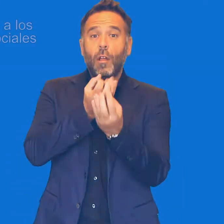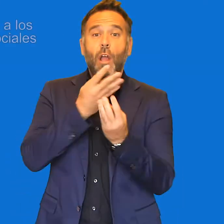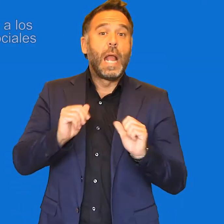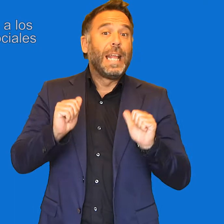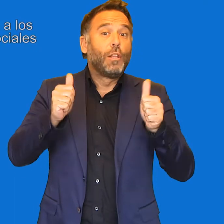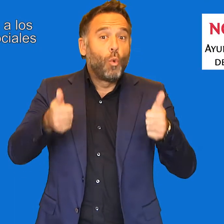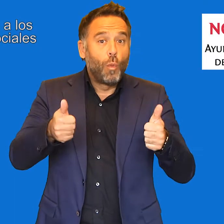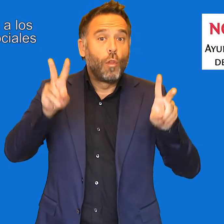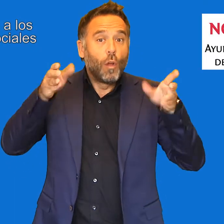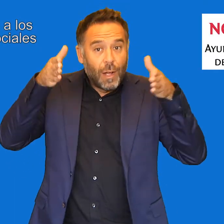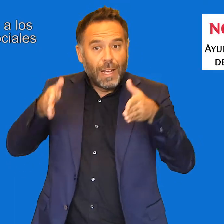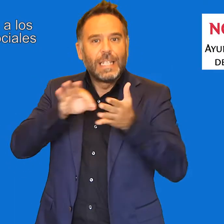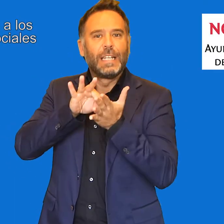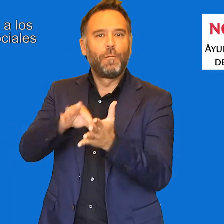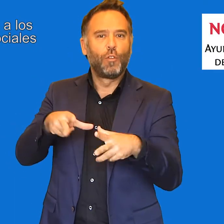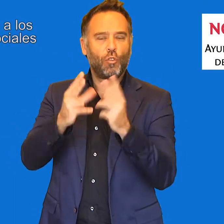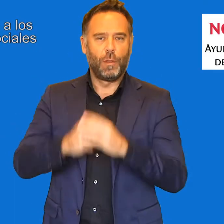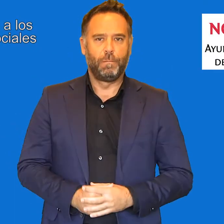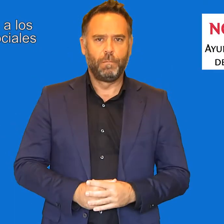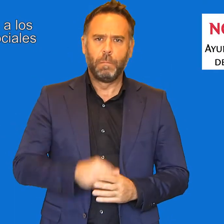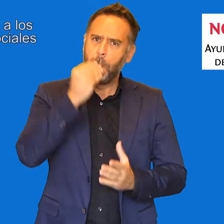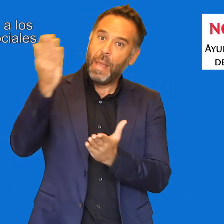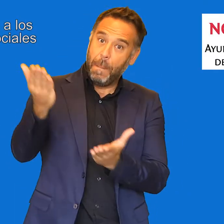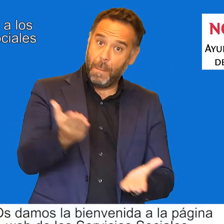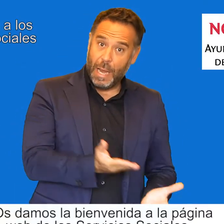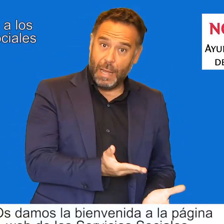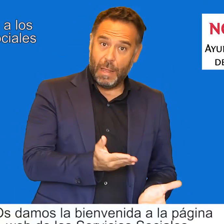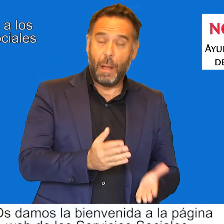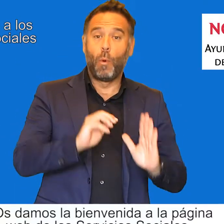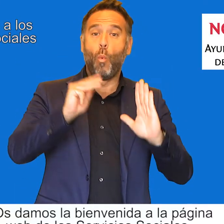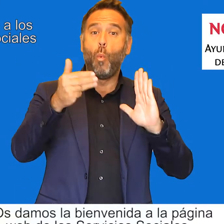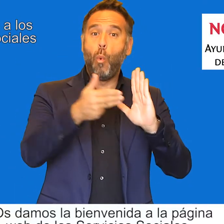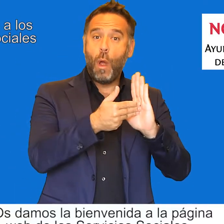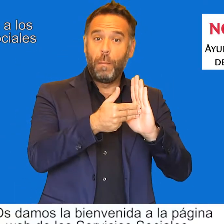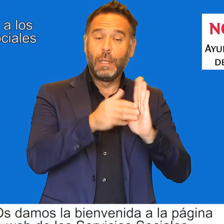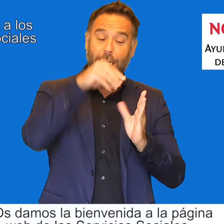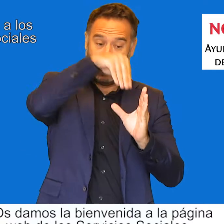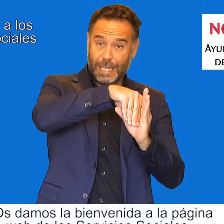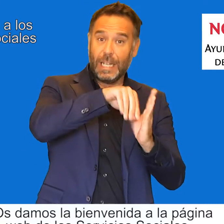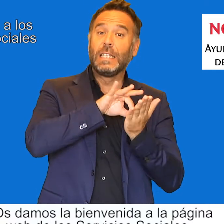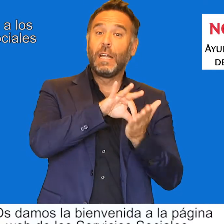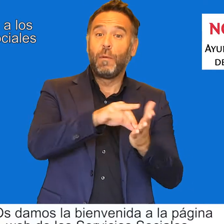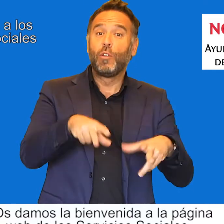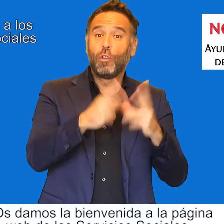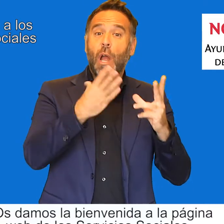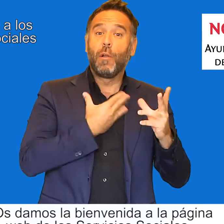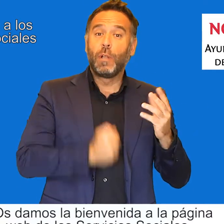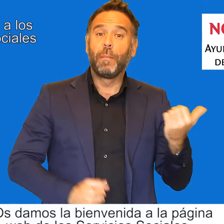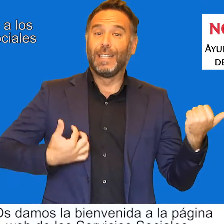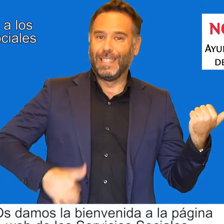INTRODUCCIÓN A LOS SERVICIOS SOCIALES Os damos la bienvenida a la página web de los servicios sociales del